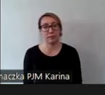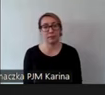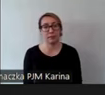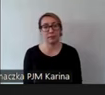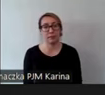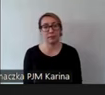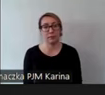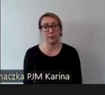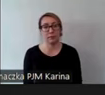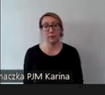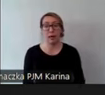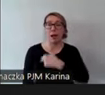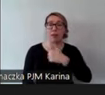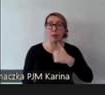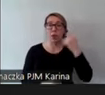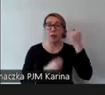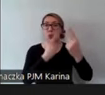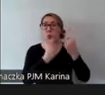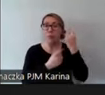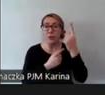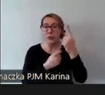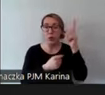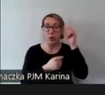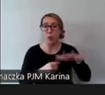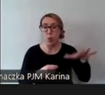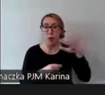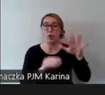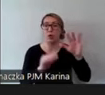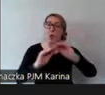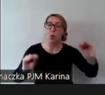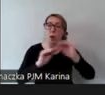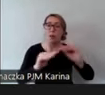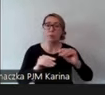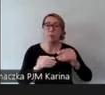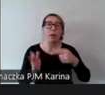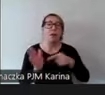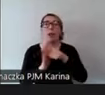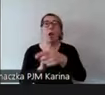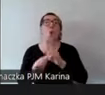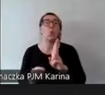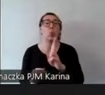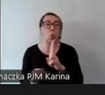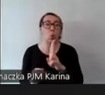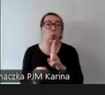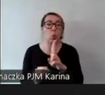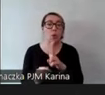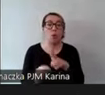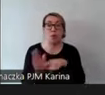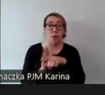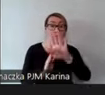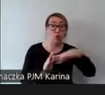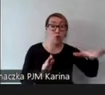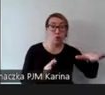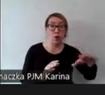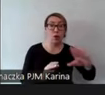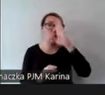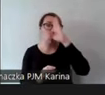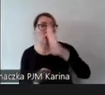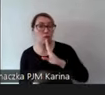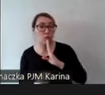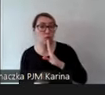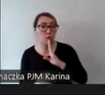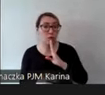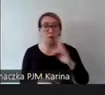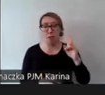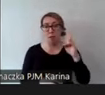Nasza innowacja społeczna, innowacja edukacyjna jest skierowana przede wszystkim do dzieci słabosłyszących i